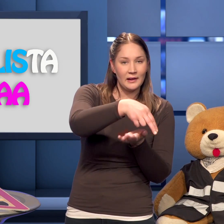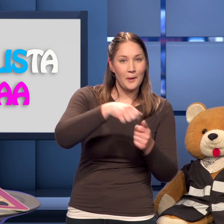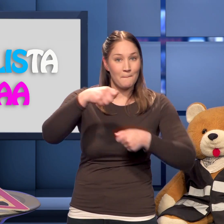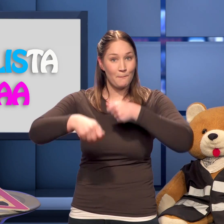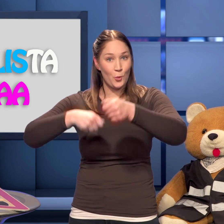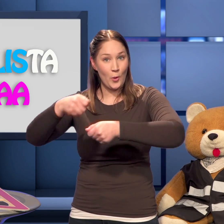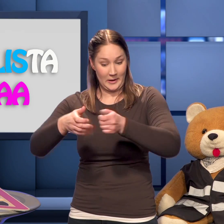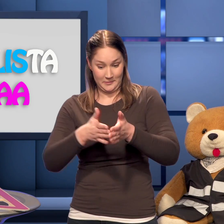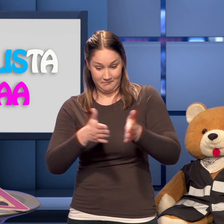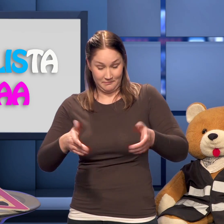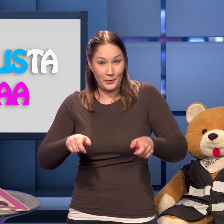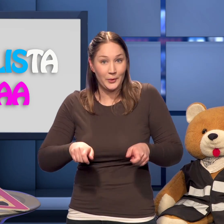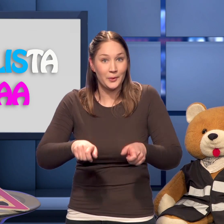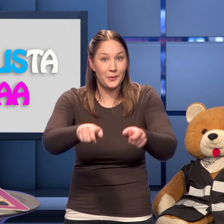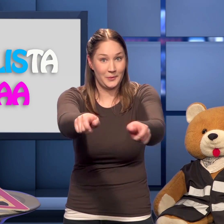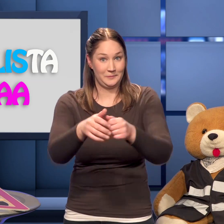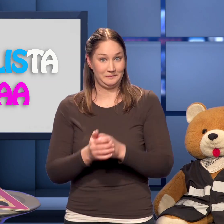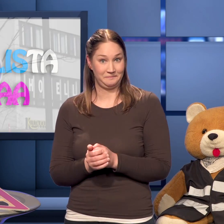Jalkakäytävä ja pyörätien rinnakkain.